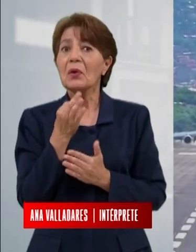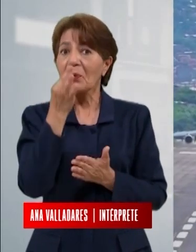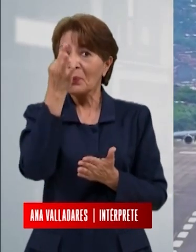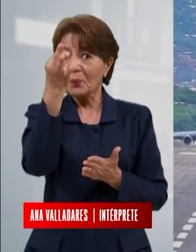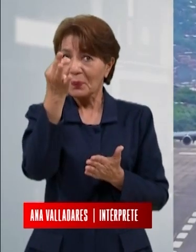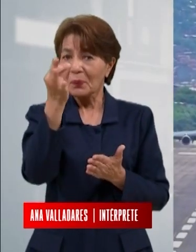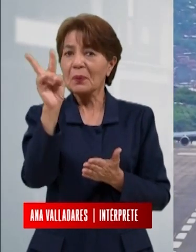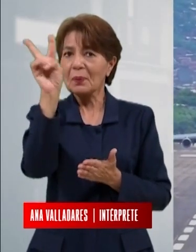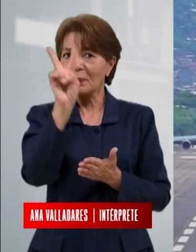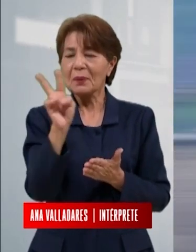semana